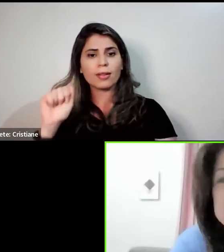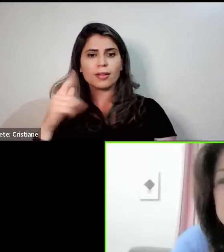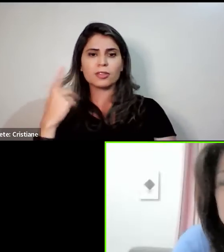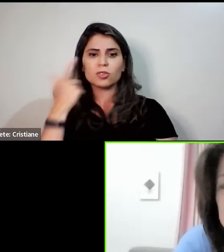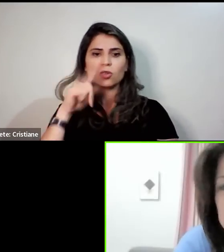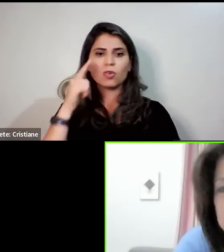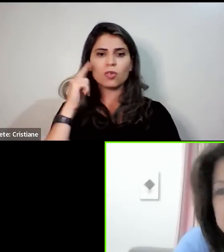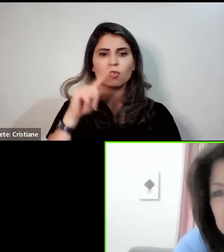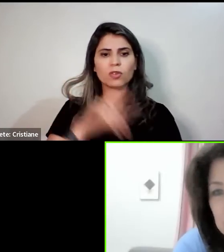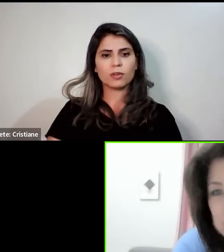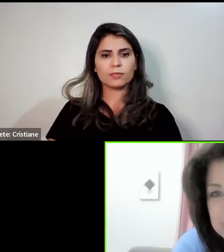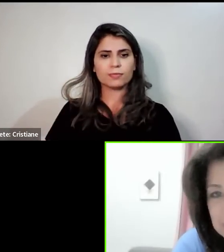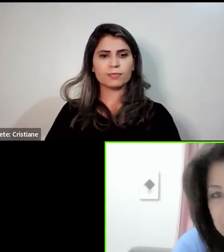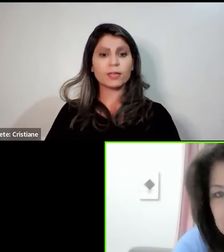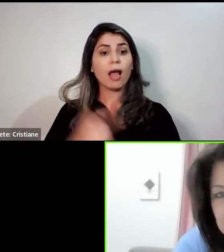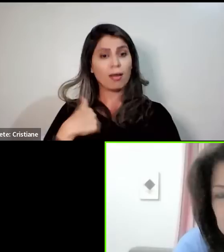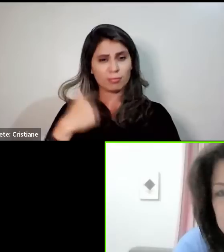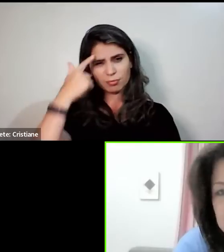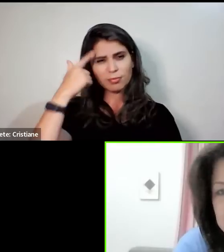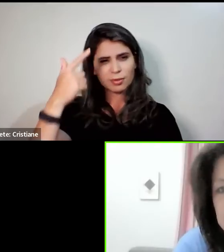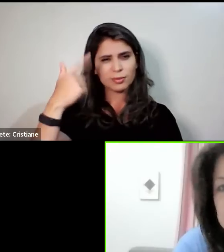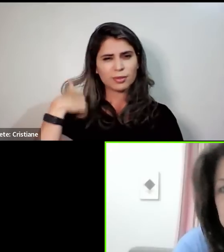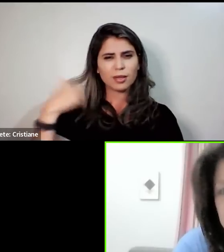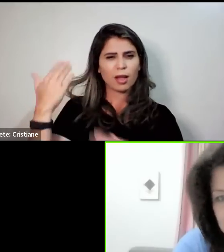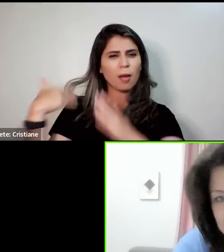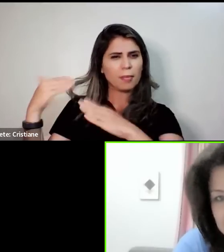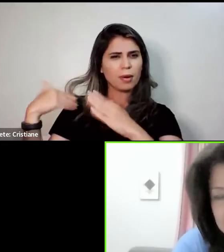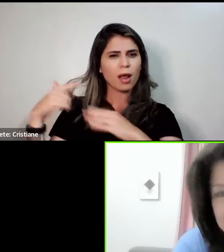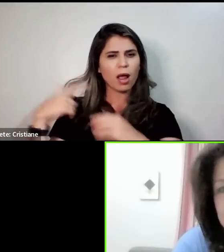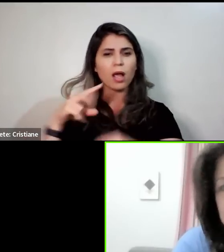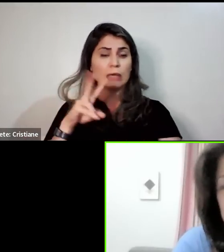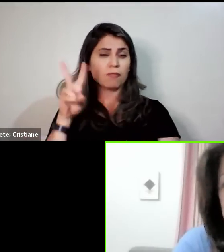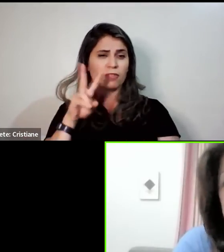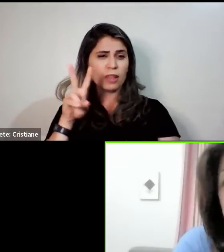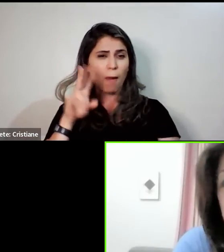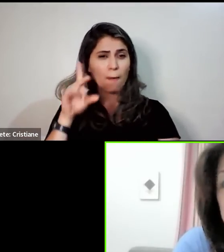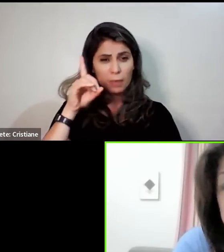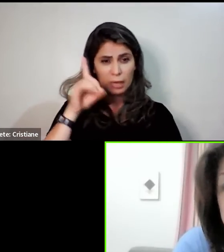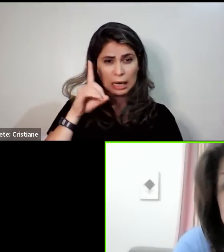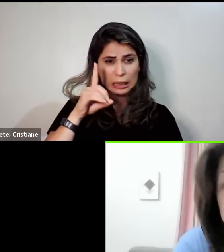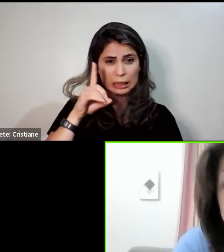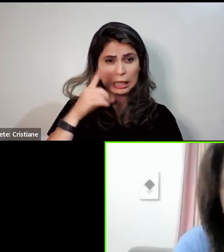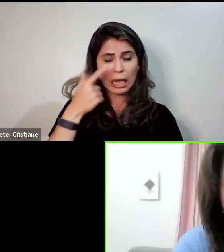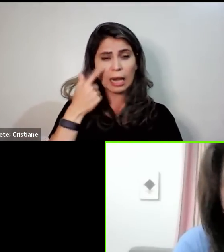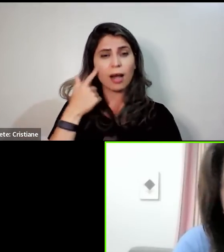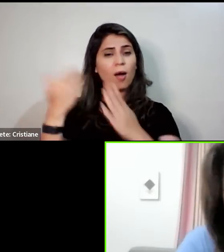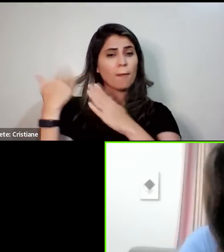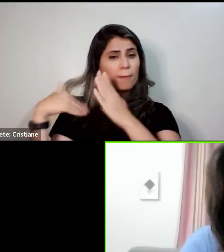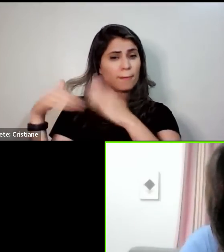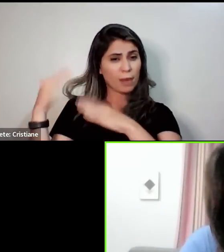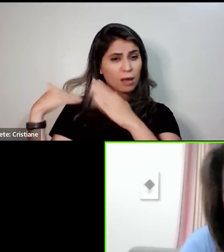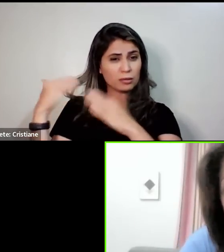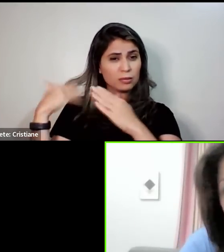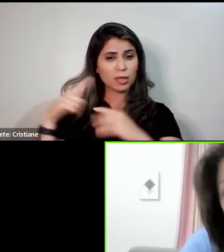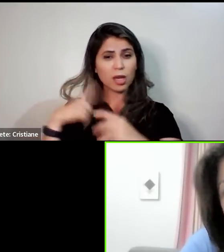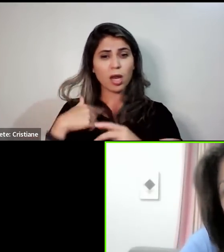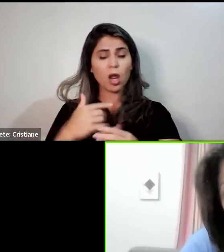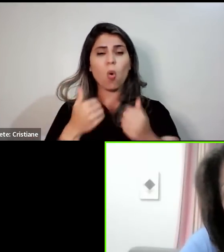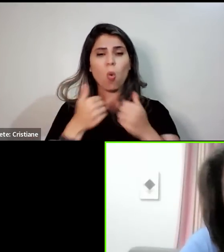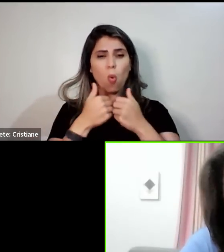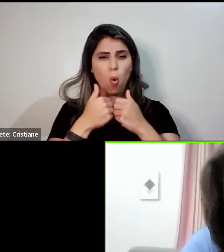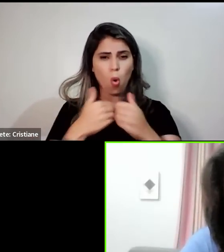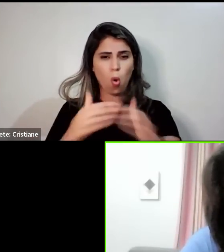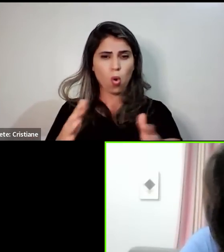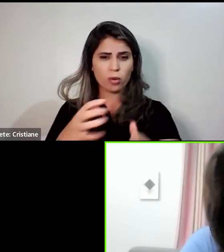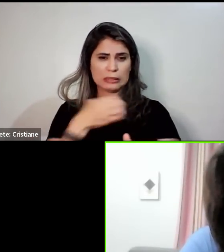Você me fez lembrar quando você estava falando sobre a vitamina D, você me fez lembrar que quando eu comecei a sentir os